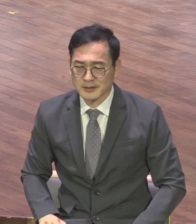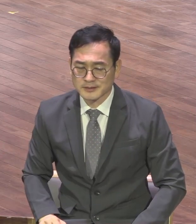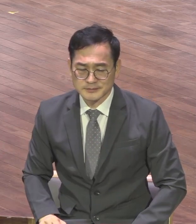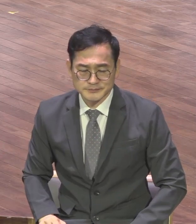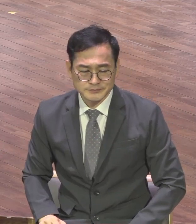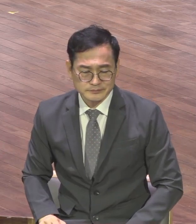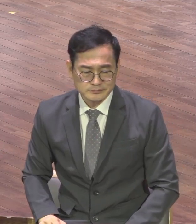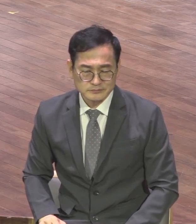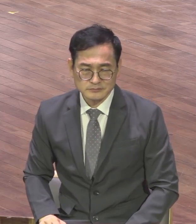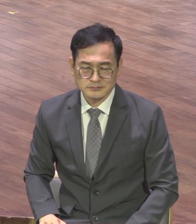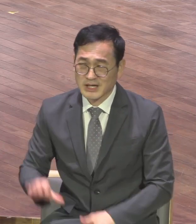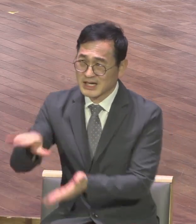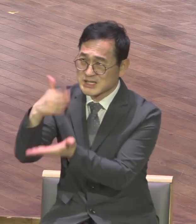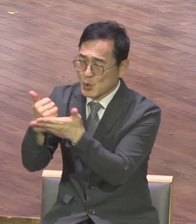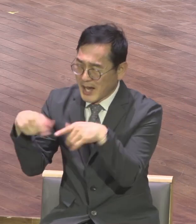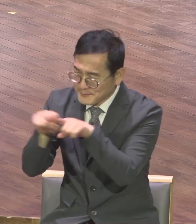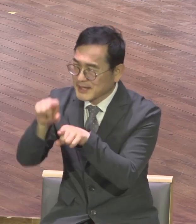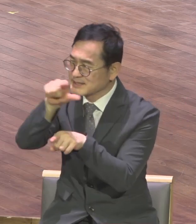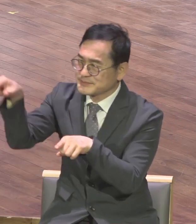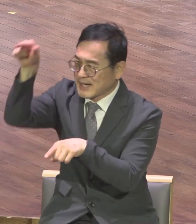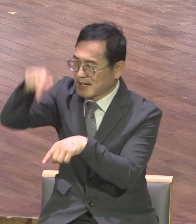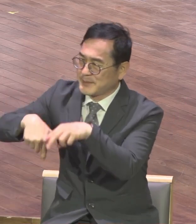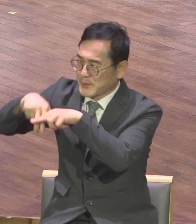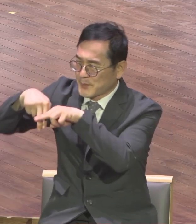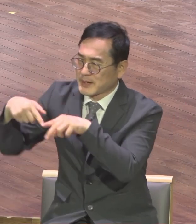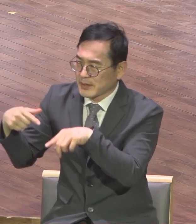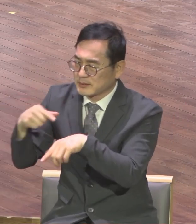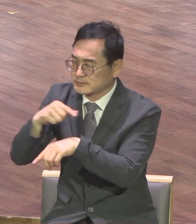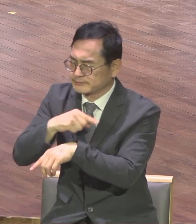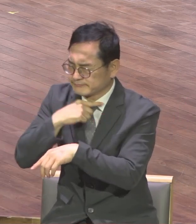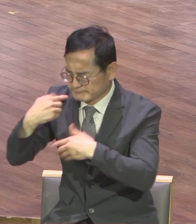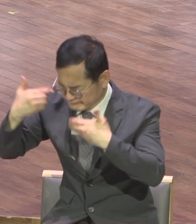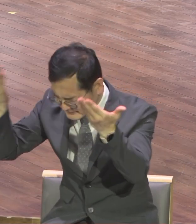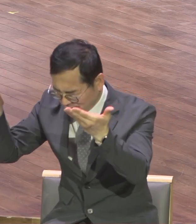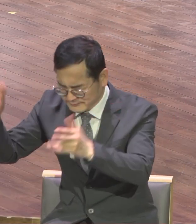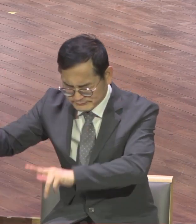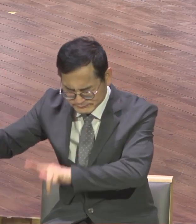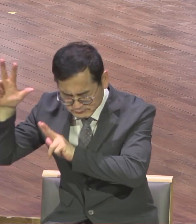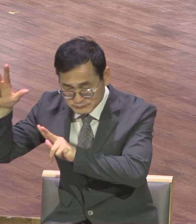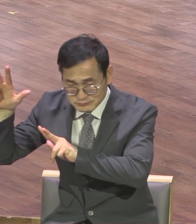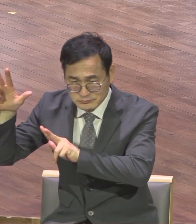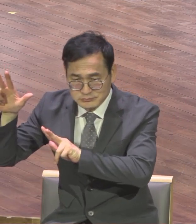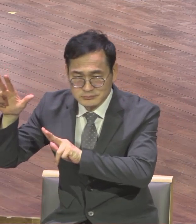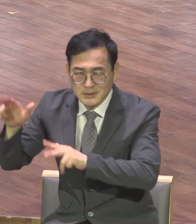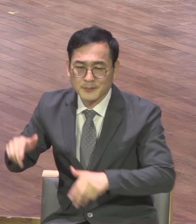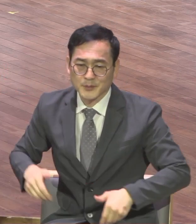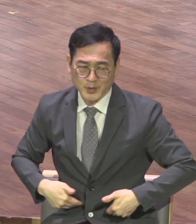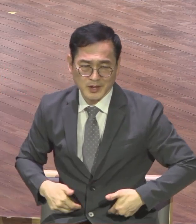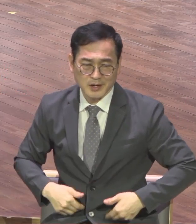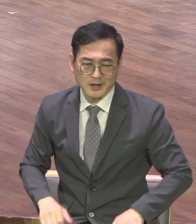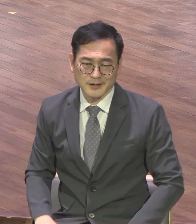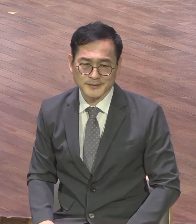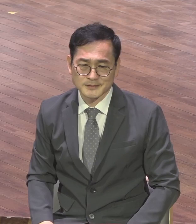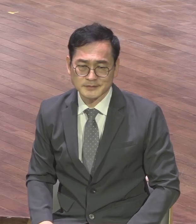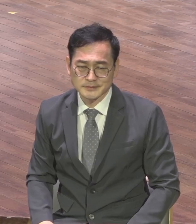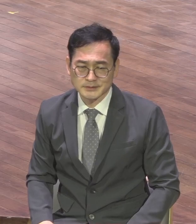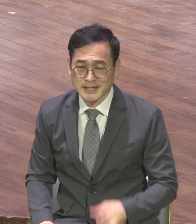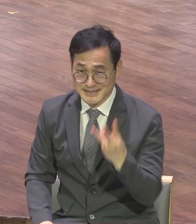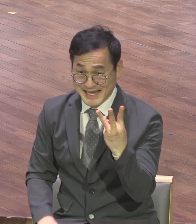2장 10절 하면 버려야 돼요 3호직 이것이 우리 인생의 절대 망대가 돼야 돼요 현장의 3호직의 절대